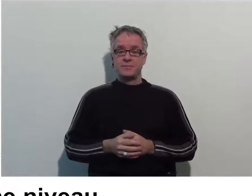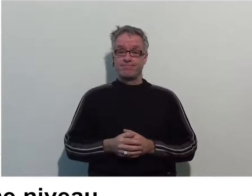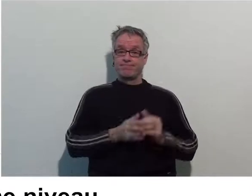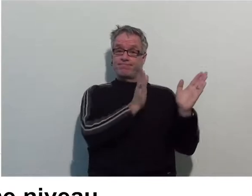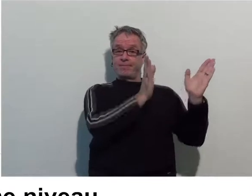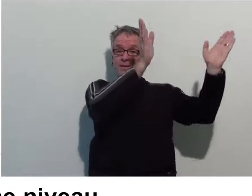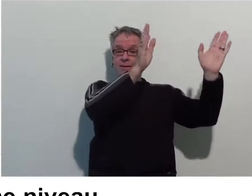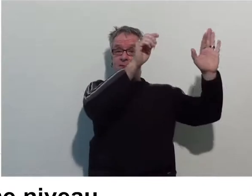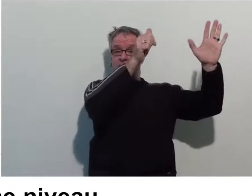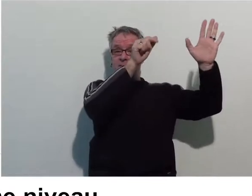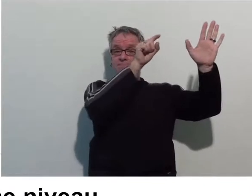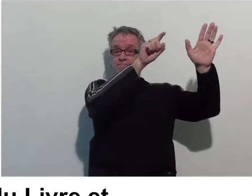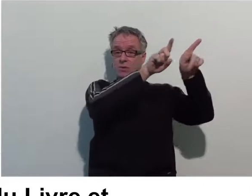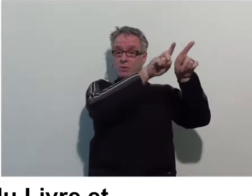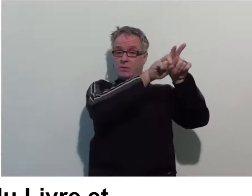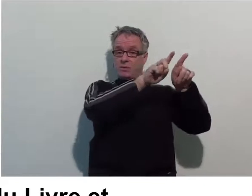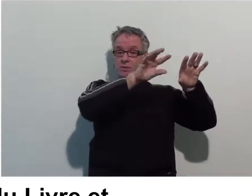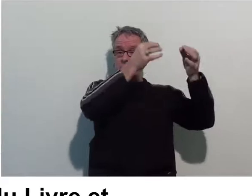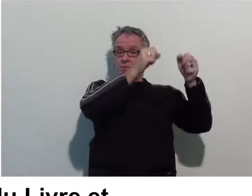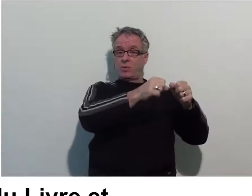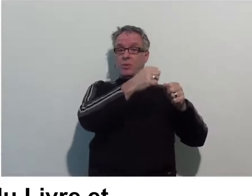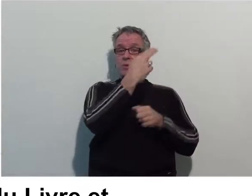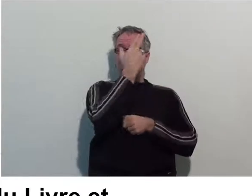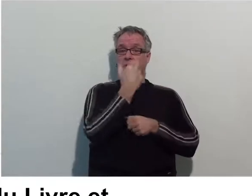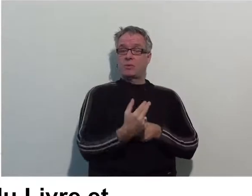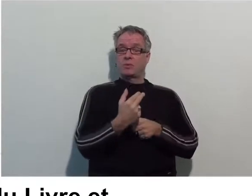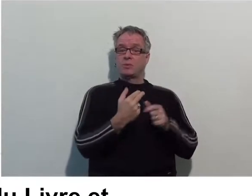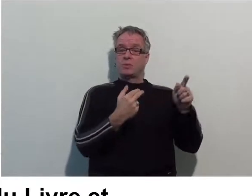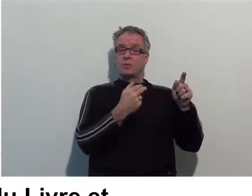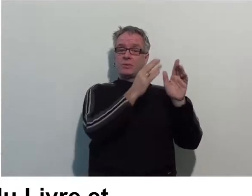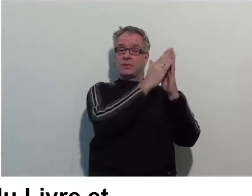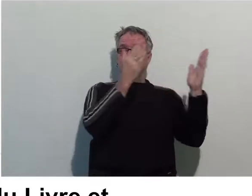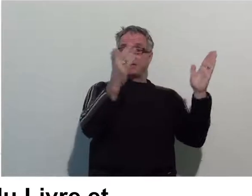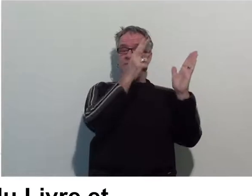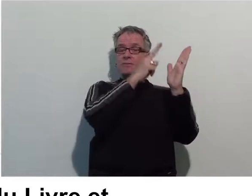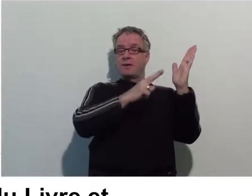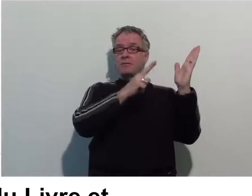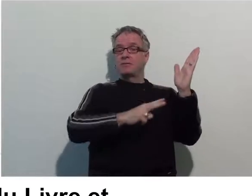Enfin, au sixième niveau, vous pourrez découvrir le musée du livre et des lettres Henri Paulès.